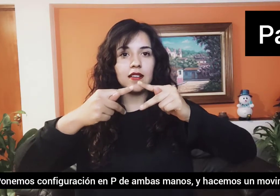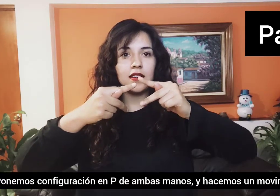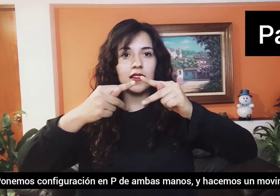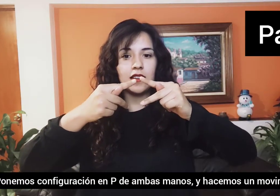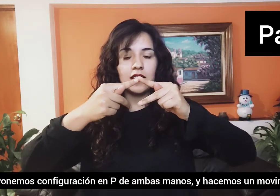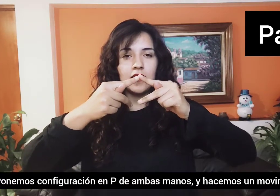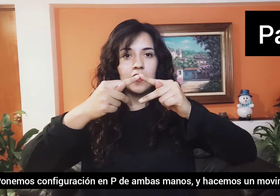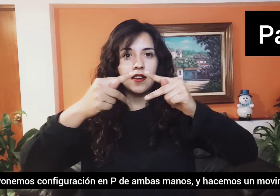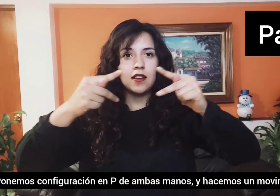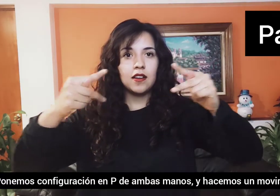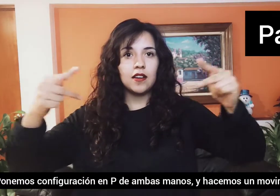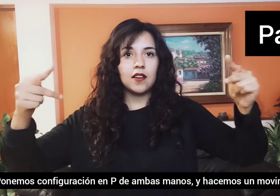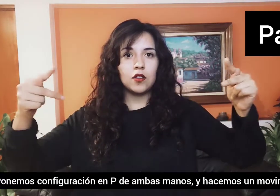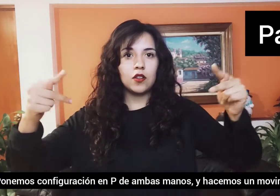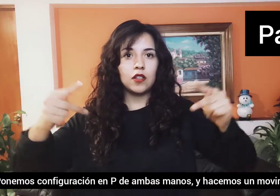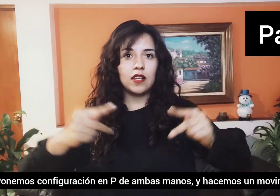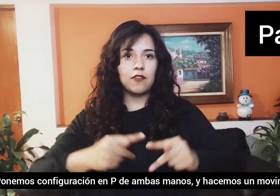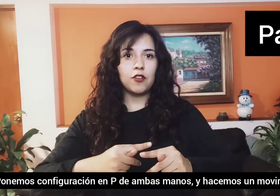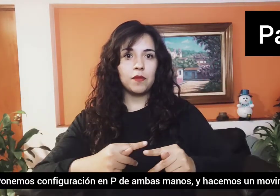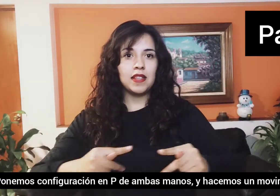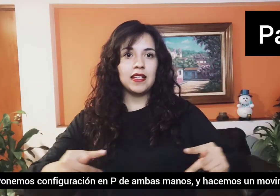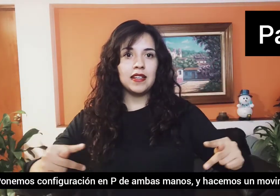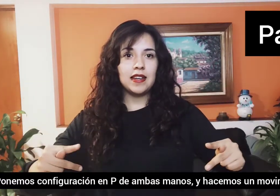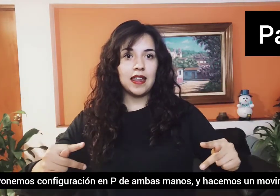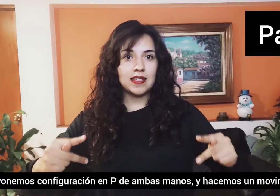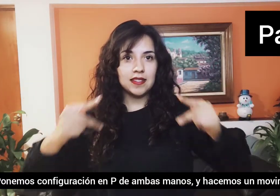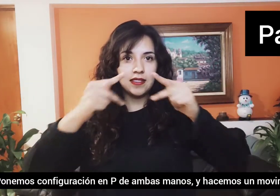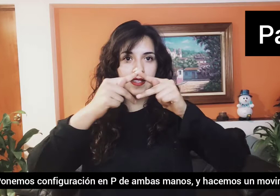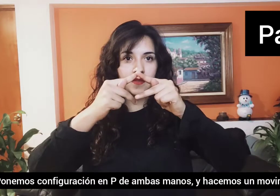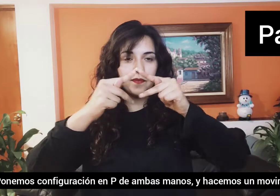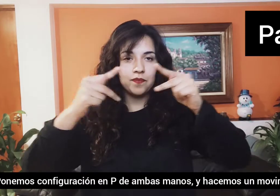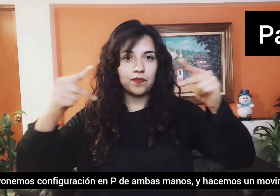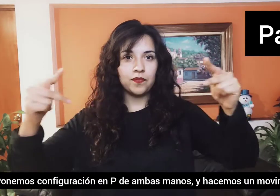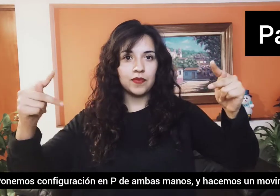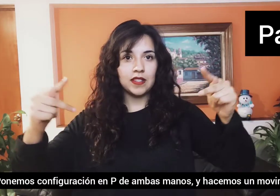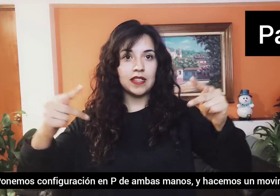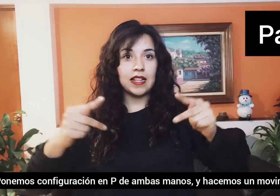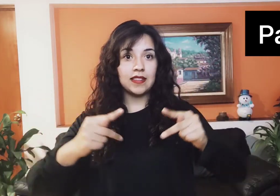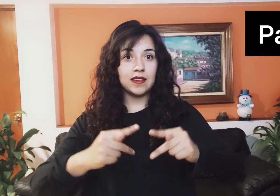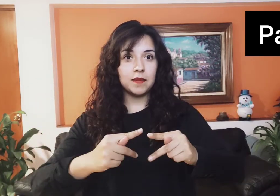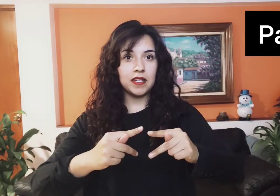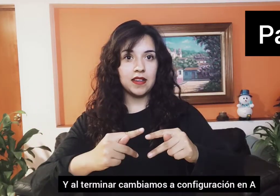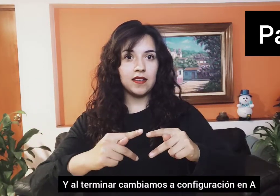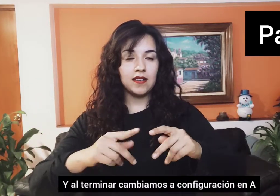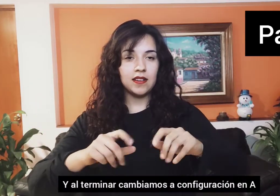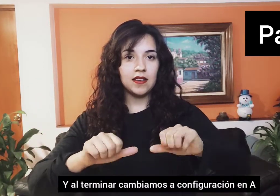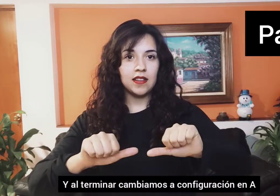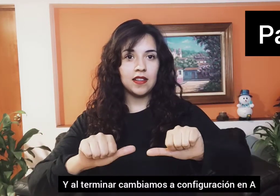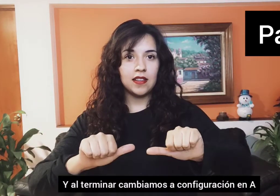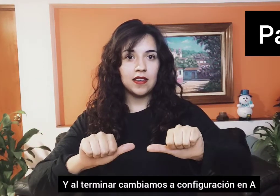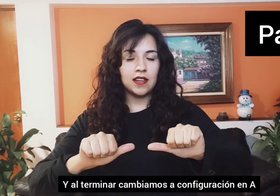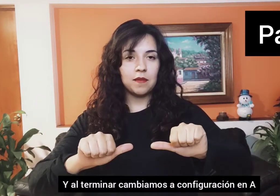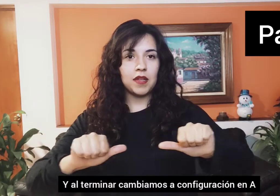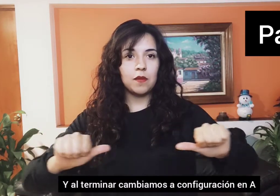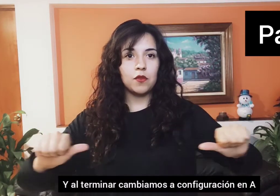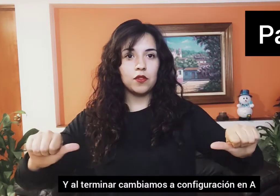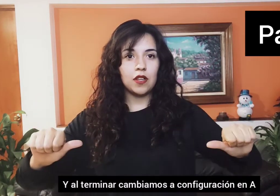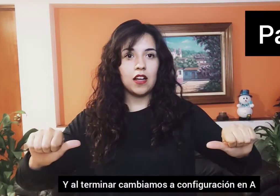la forma de la Z y al terminar cambiamos a